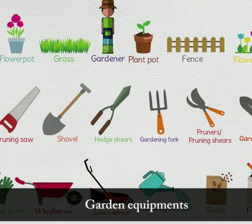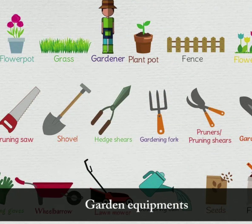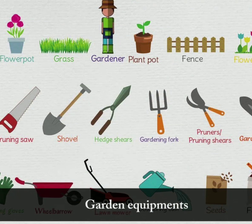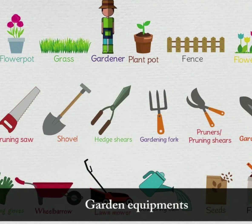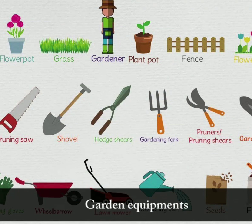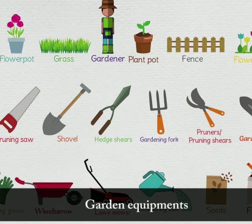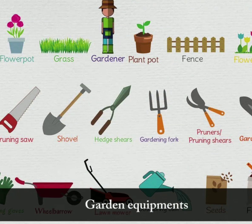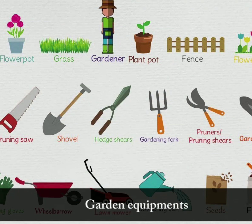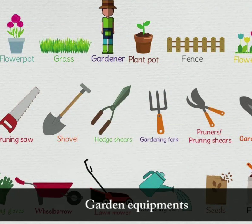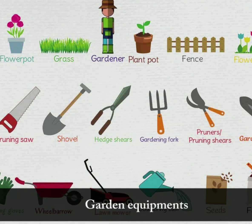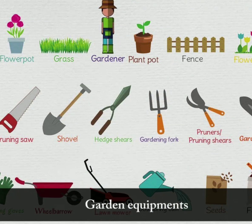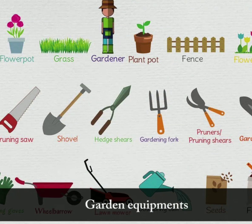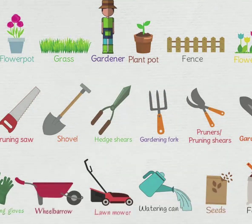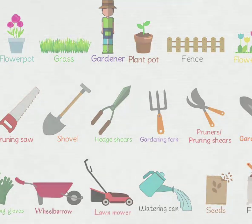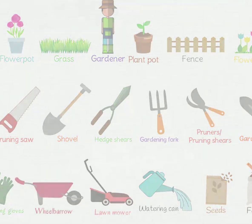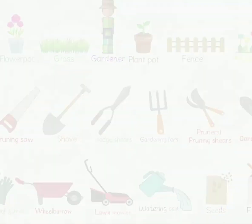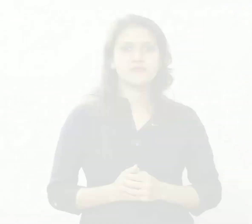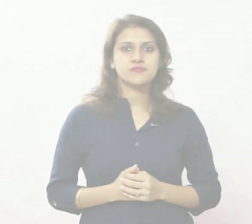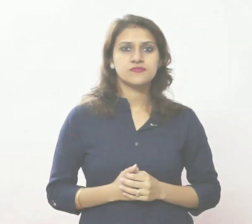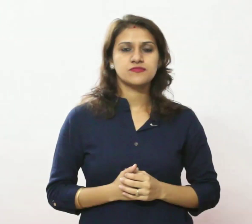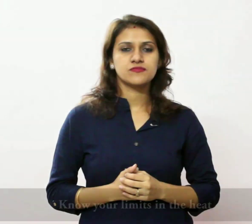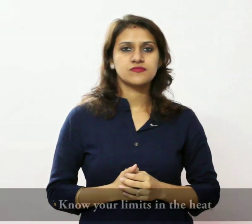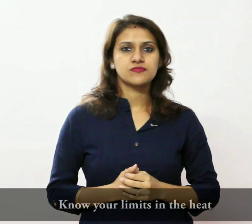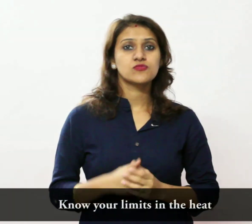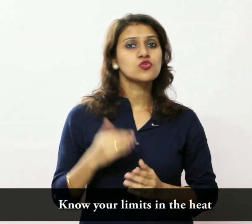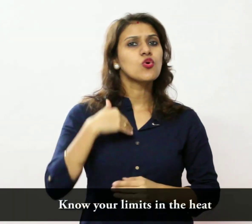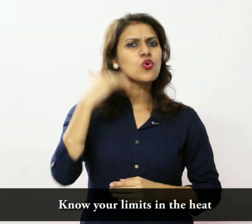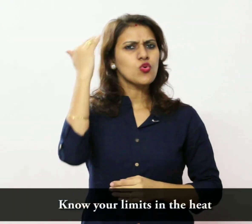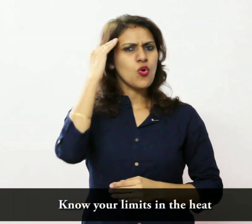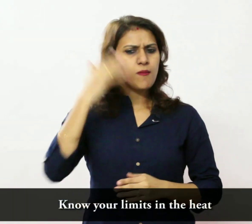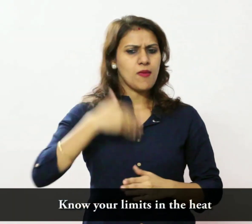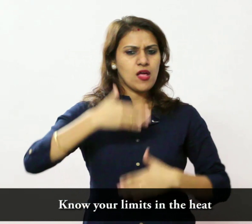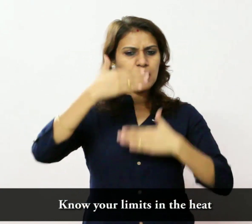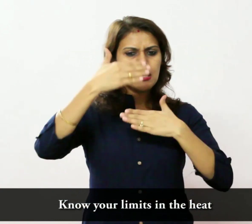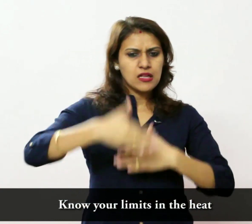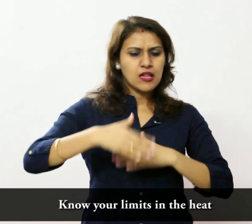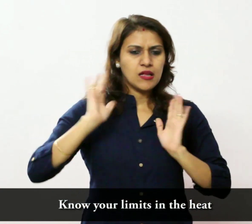उद्यान उपकरण गर्मी में अपनी सीमाएं जाने